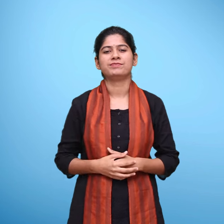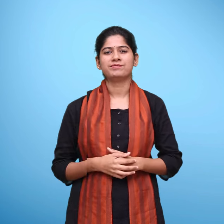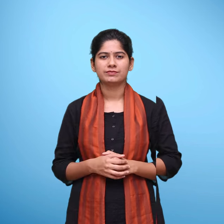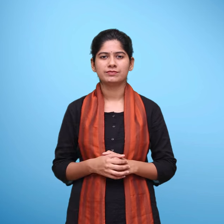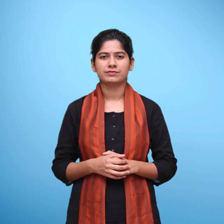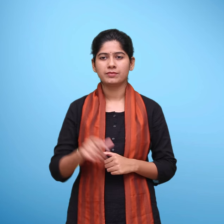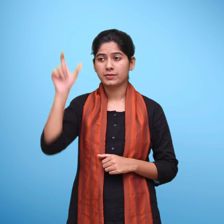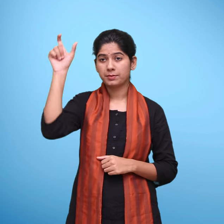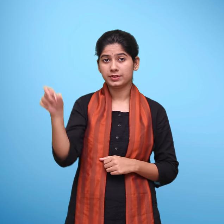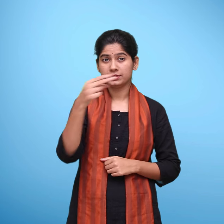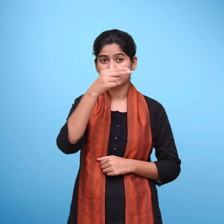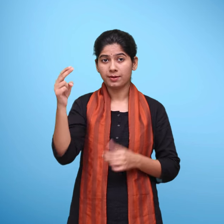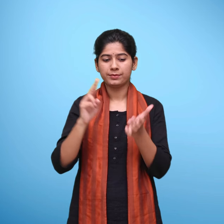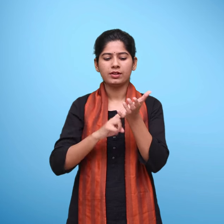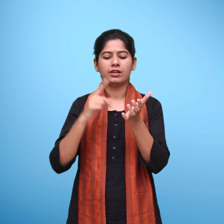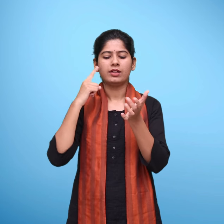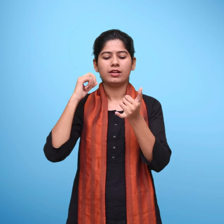निशा बुटोलिया